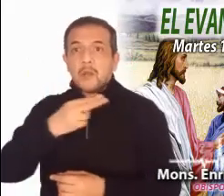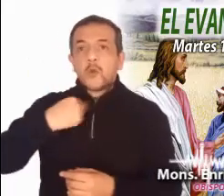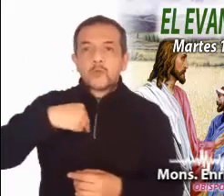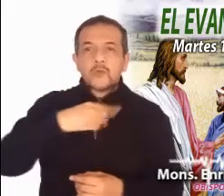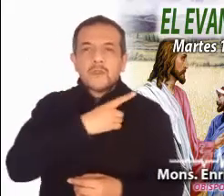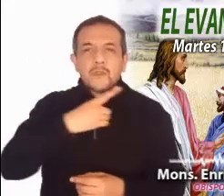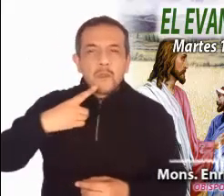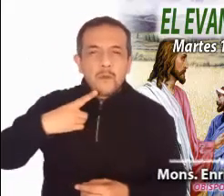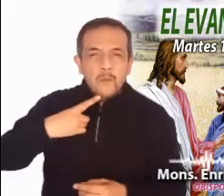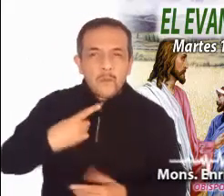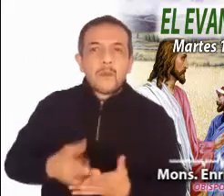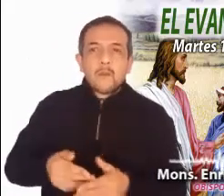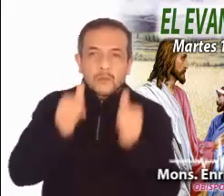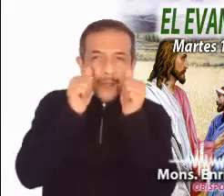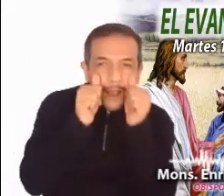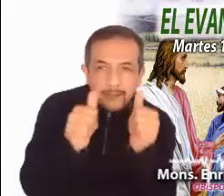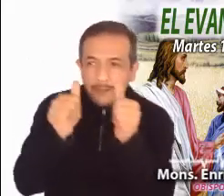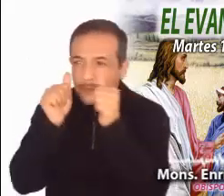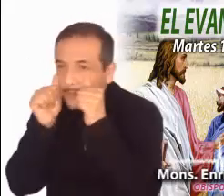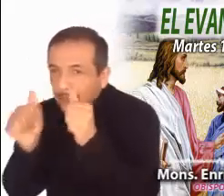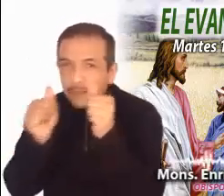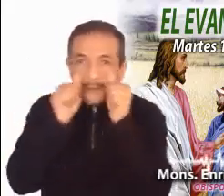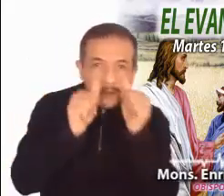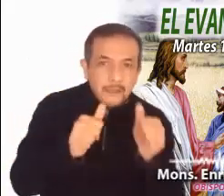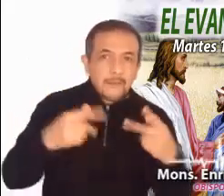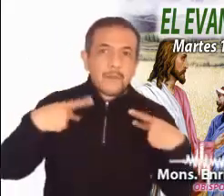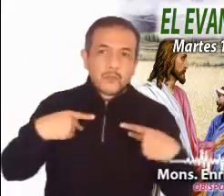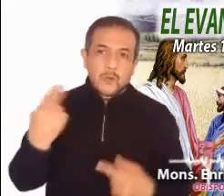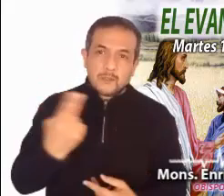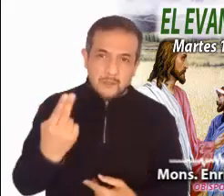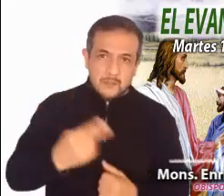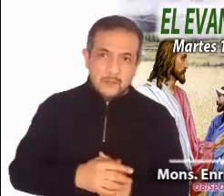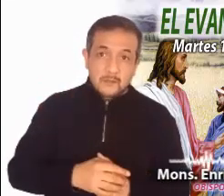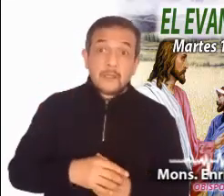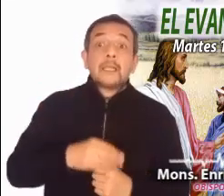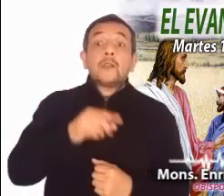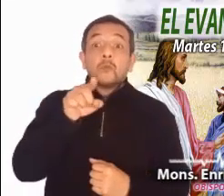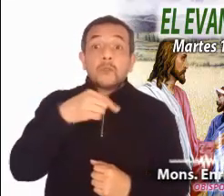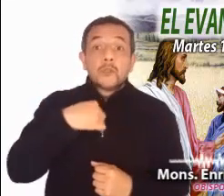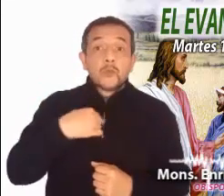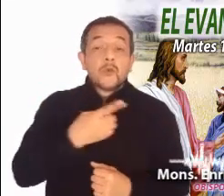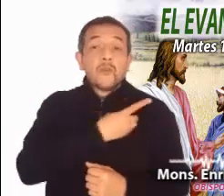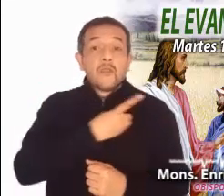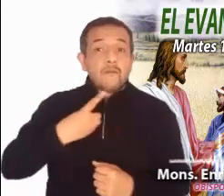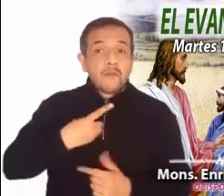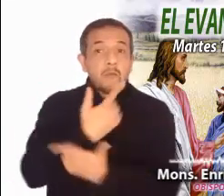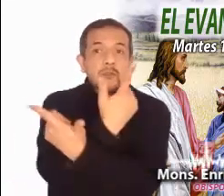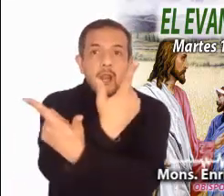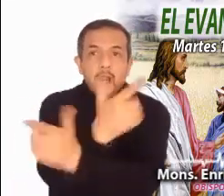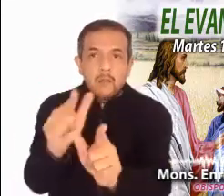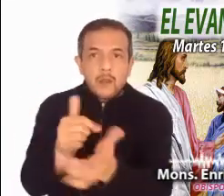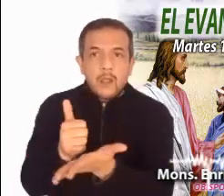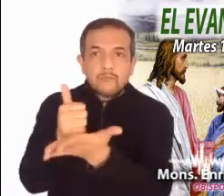de las estructuras y atender a quien está necesitado. Debemos liberar y